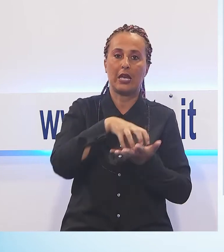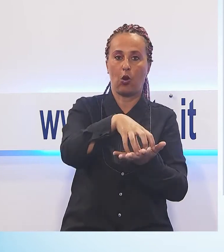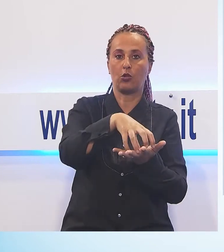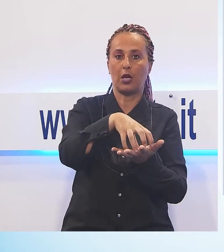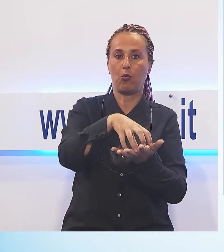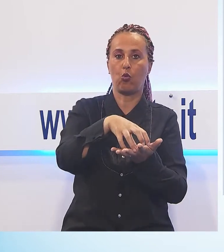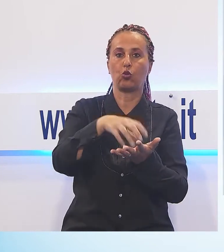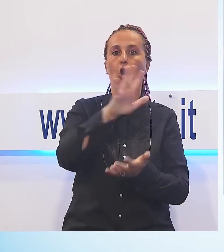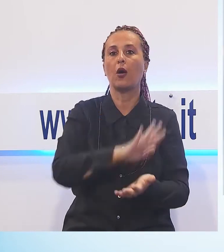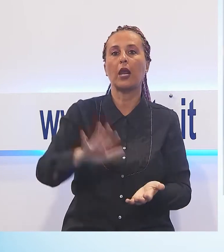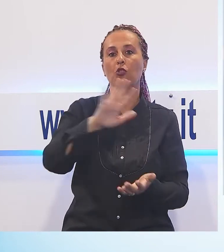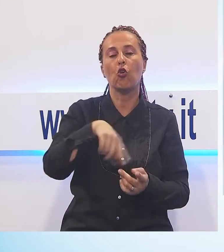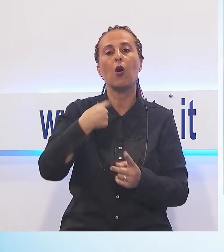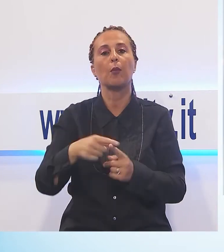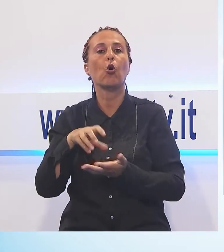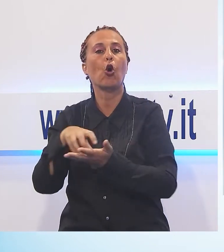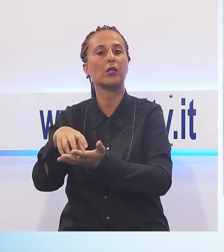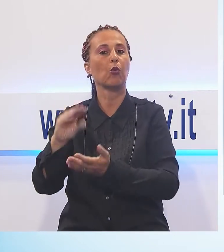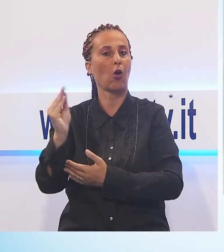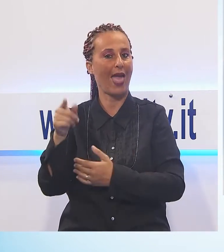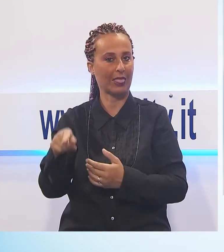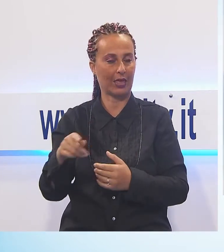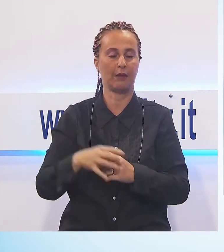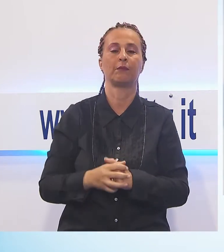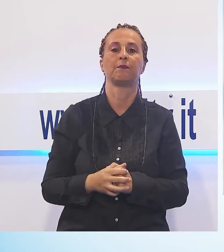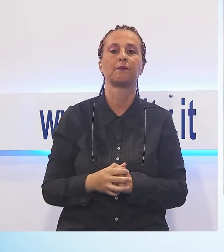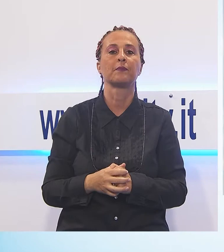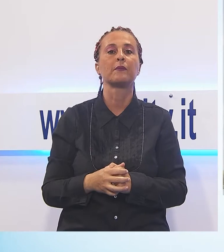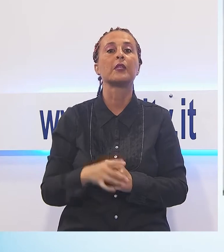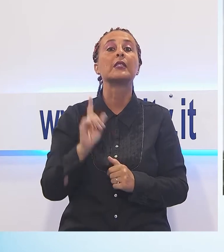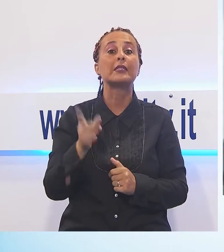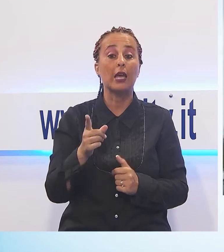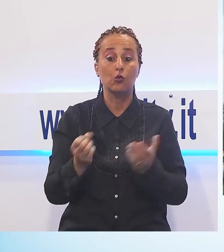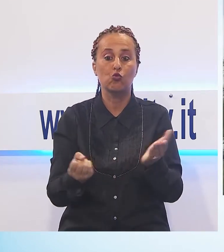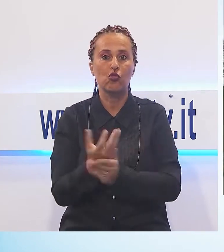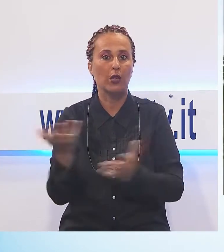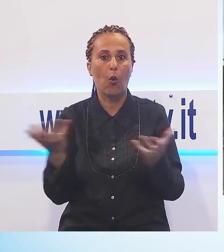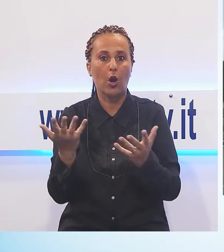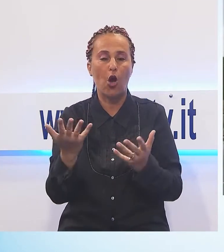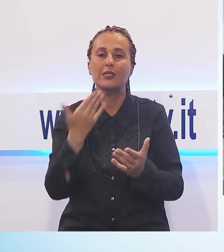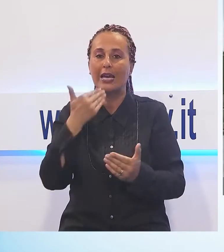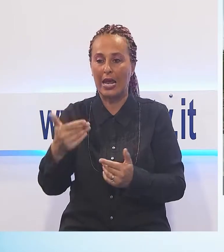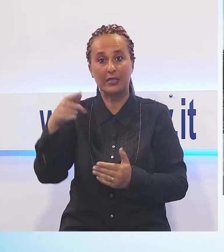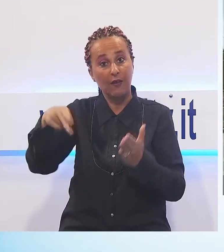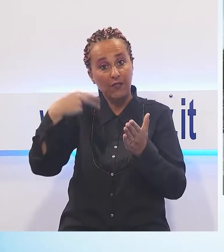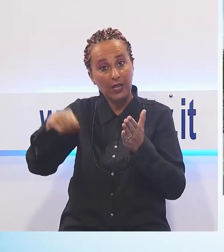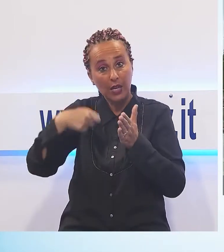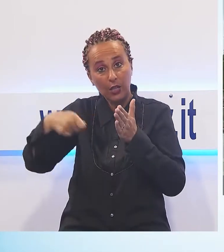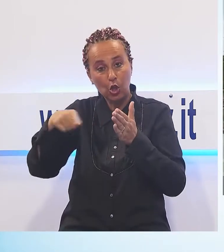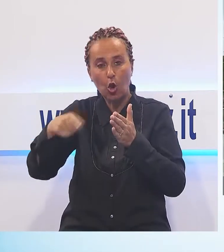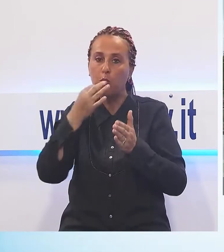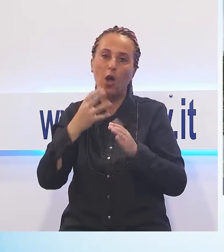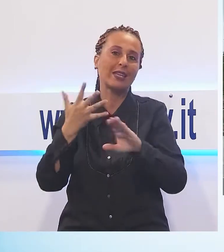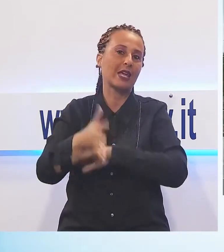Il sistema registra e tiene in memoria le immagini e in caso di notizia di reato è possibile intervenire in modo tempestivo. Quando si parla di